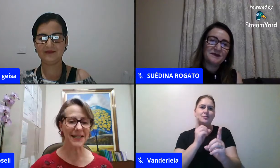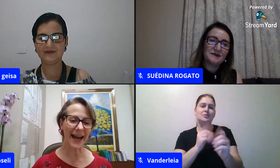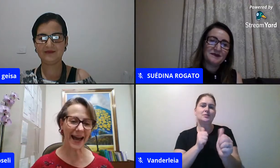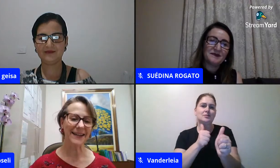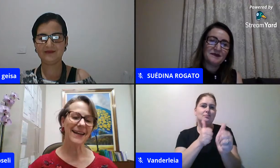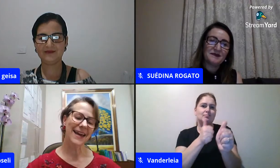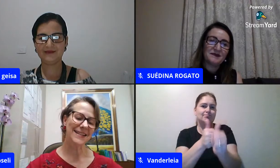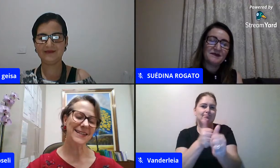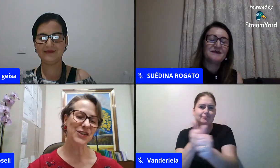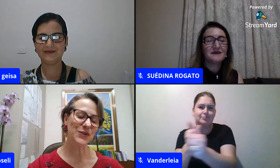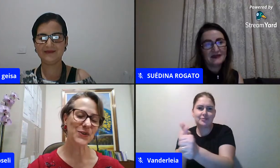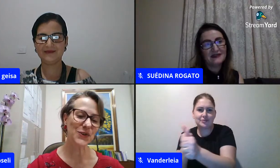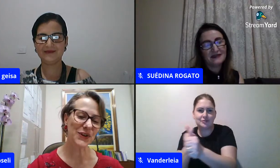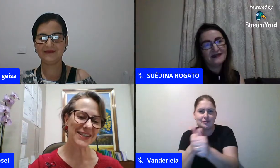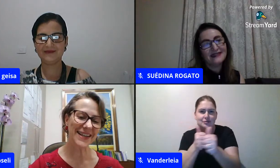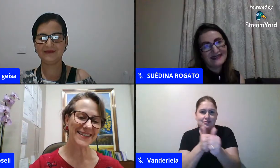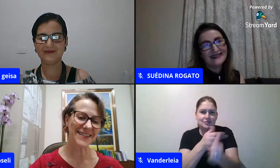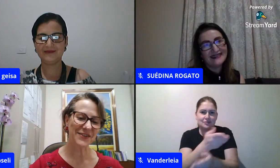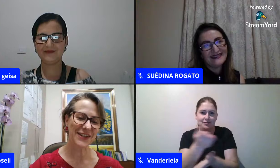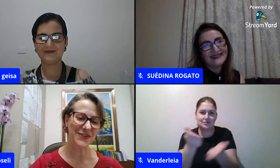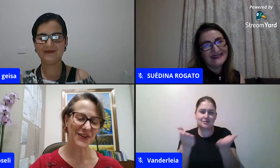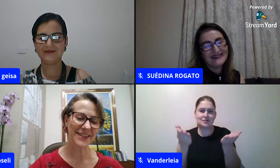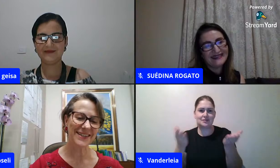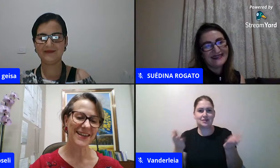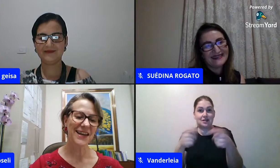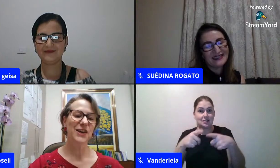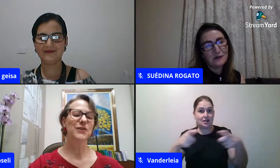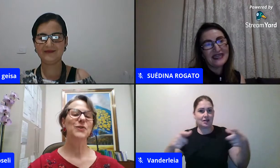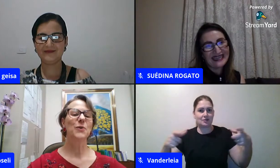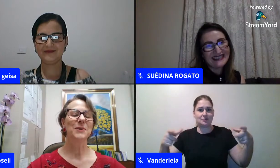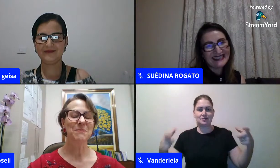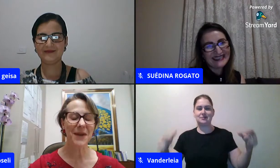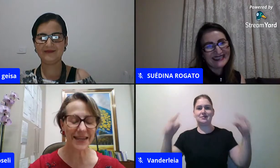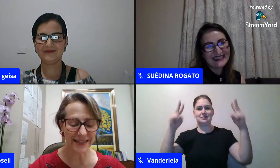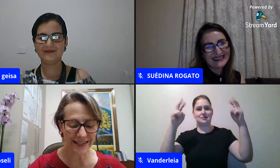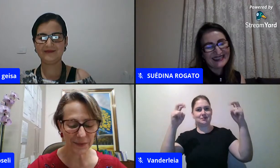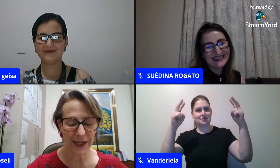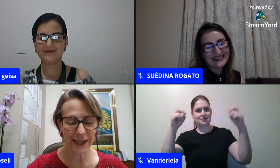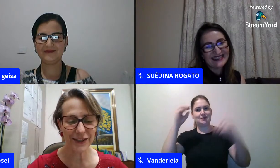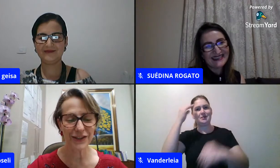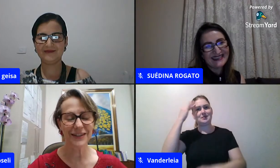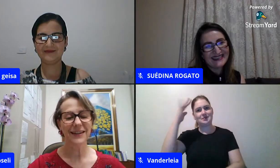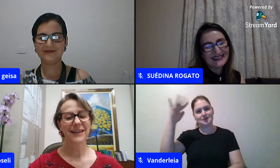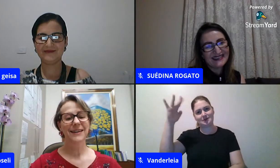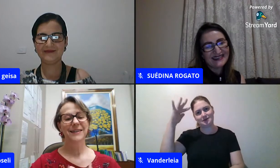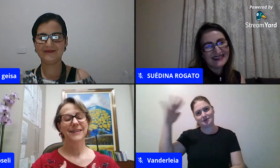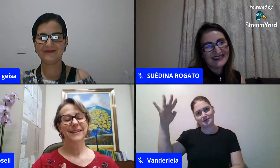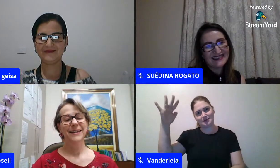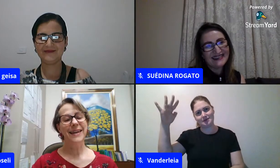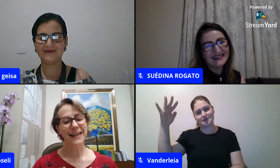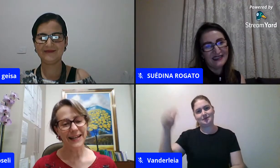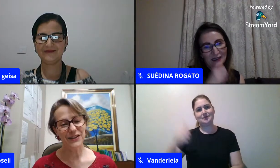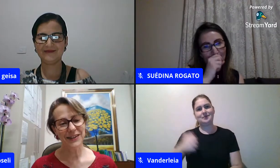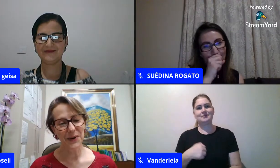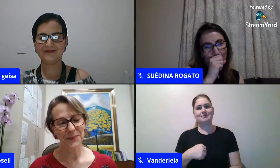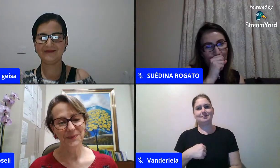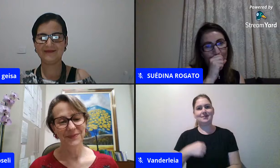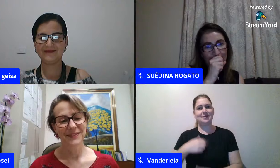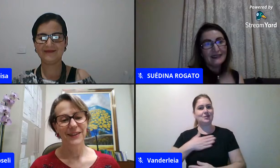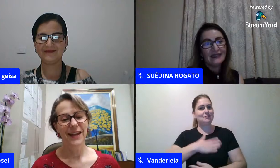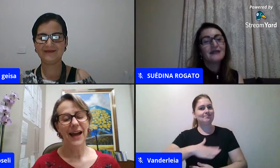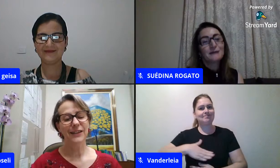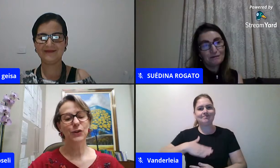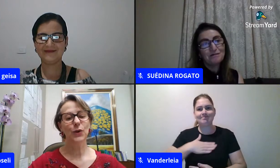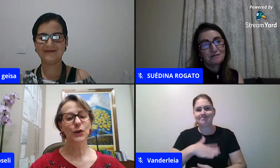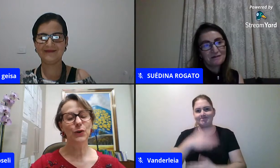ampliar essas discussões e essas reflexões estou imensamente em gratidão